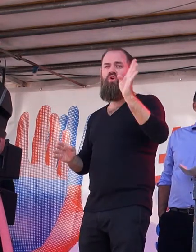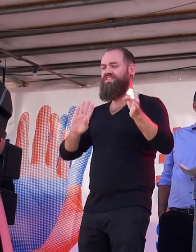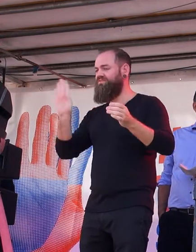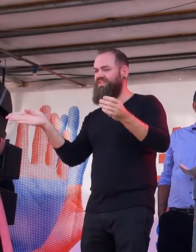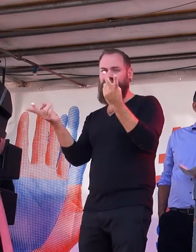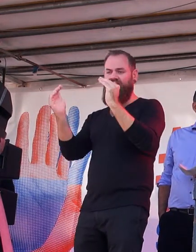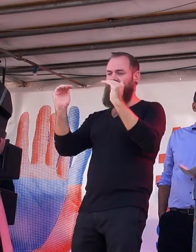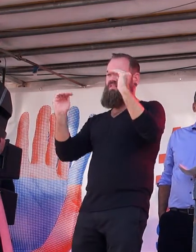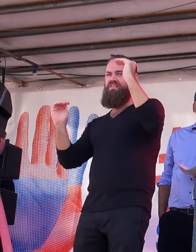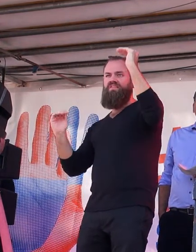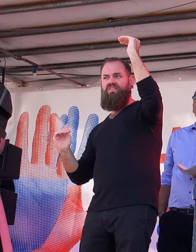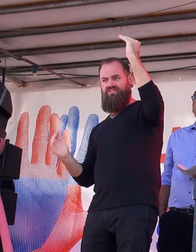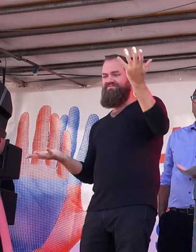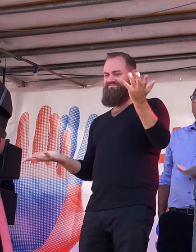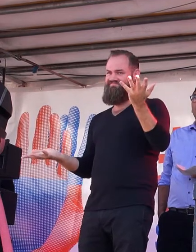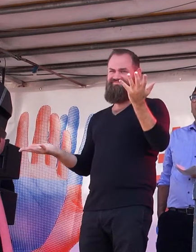ist.